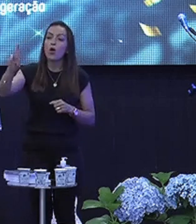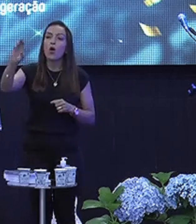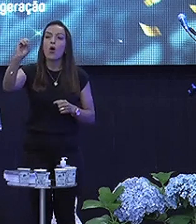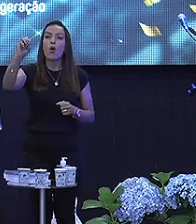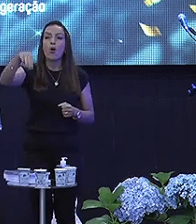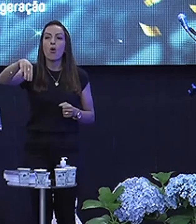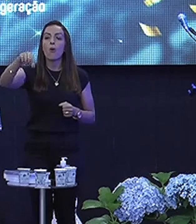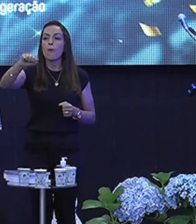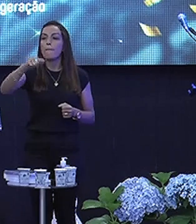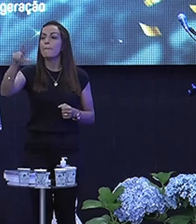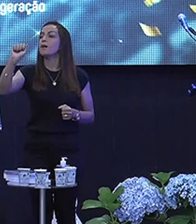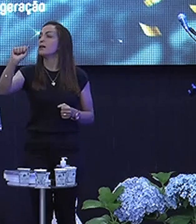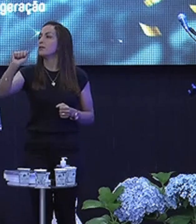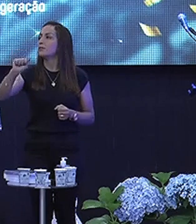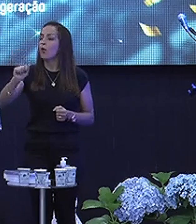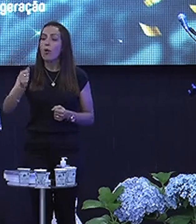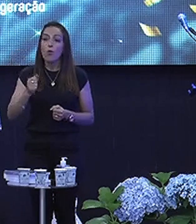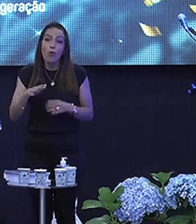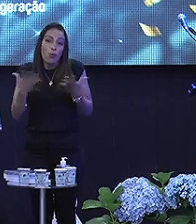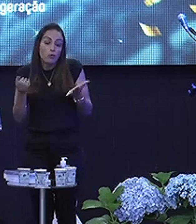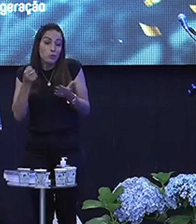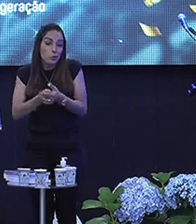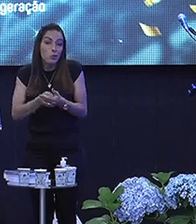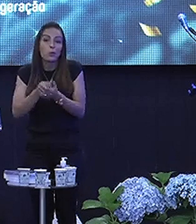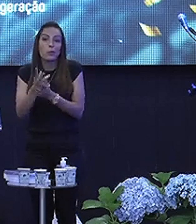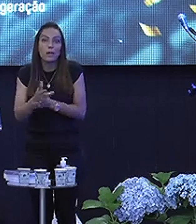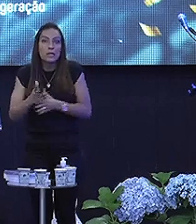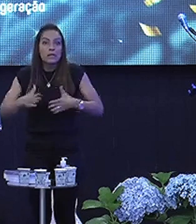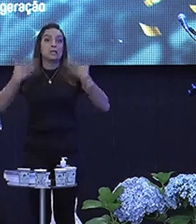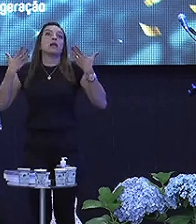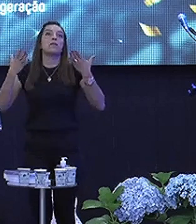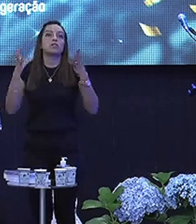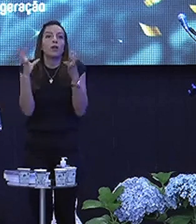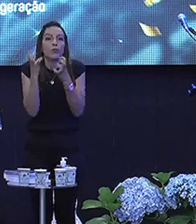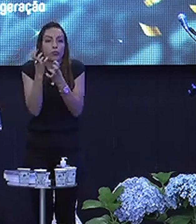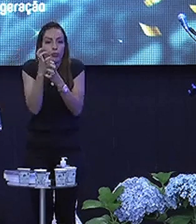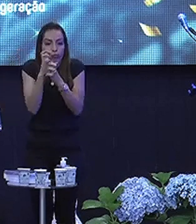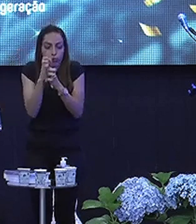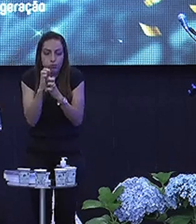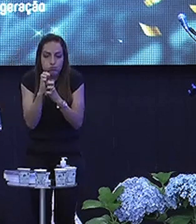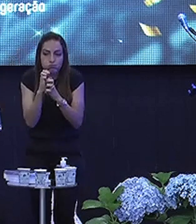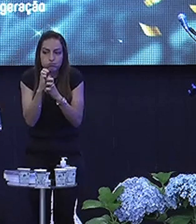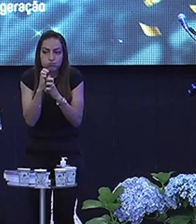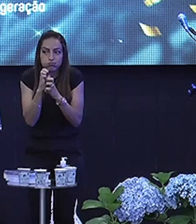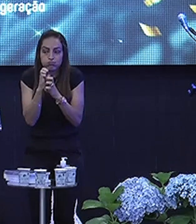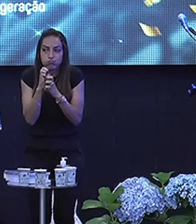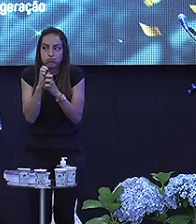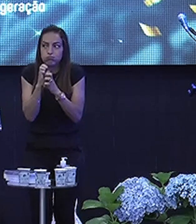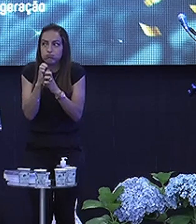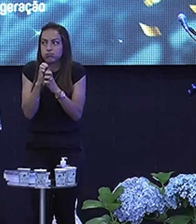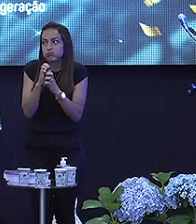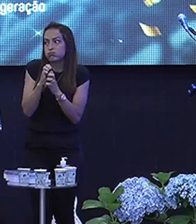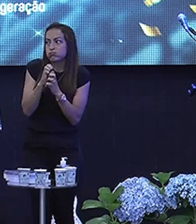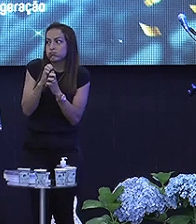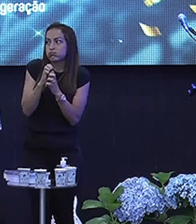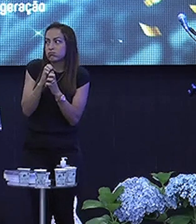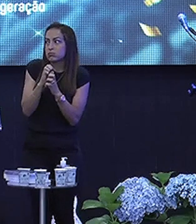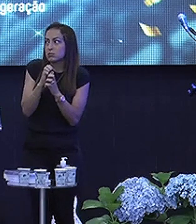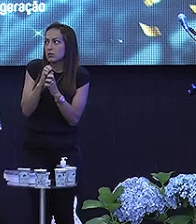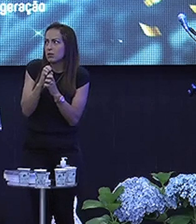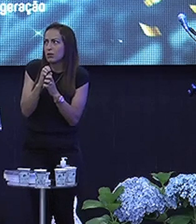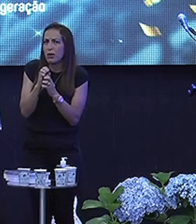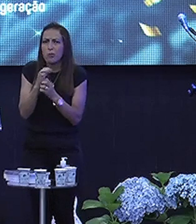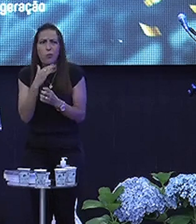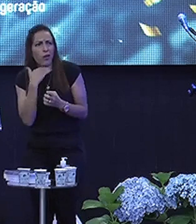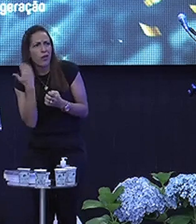E quando eu comprei Aquela romã De repente Ela secou Secou E eu falei